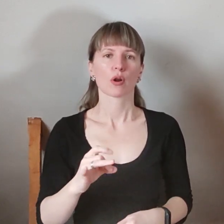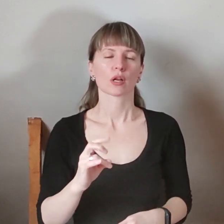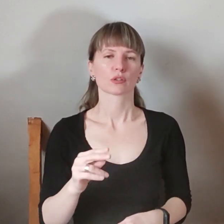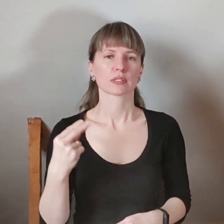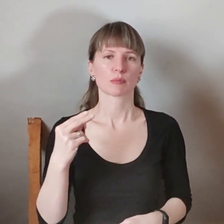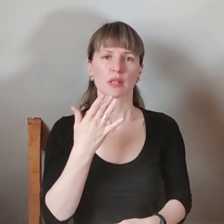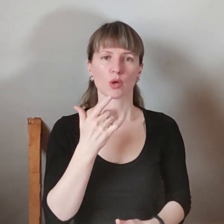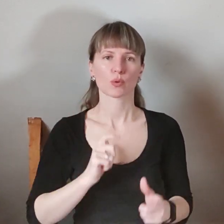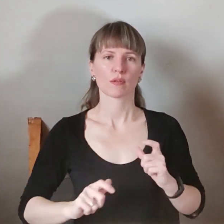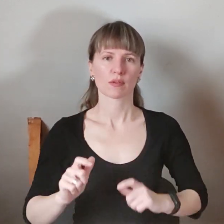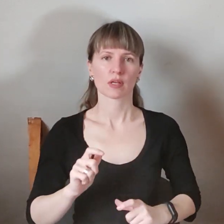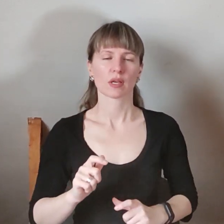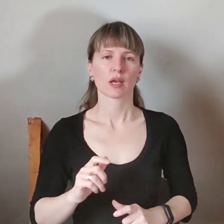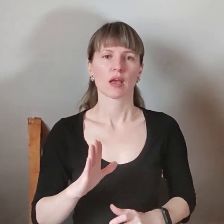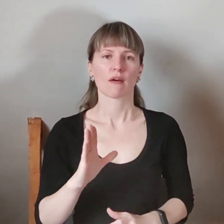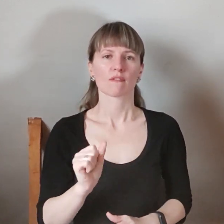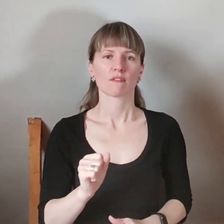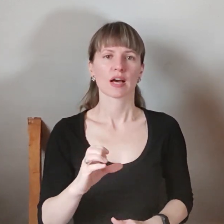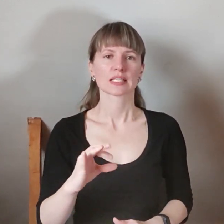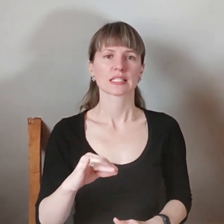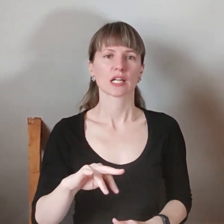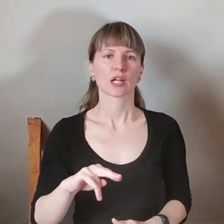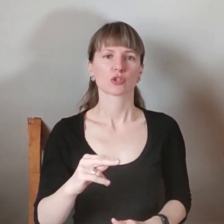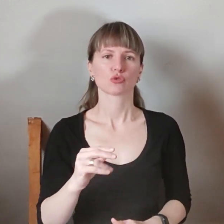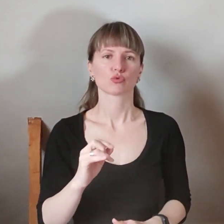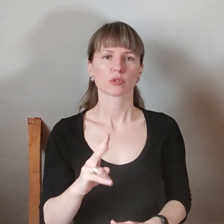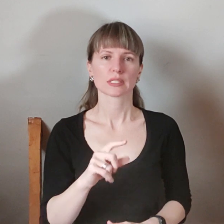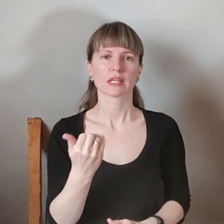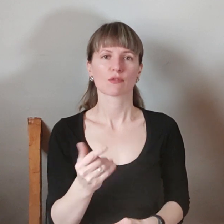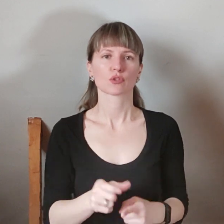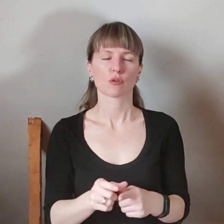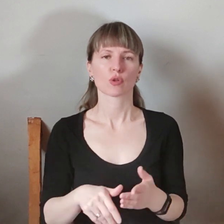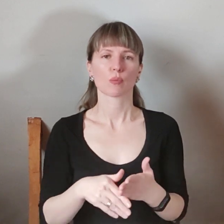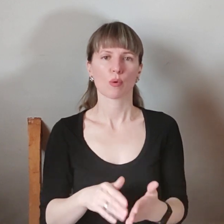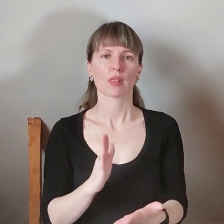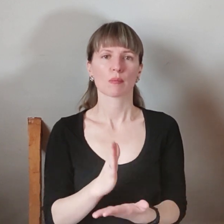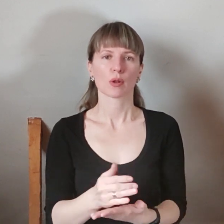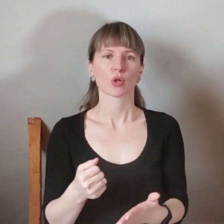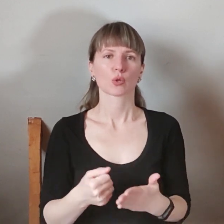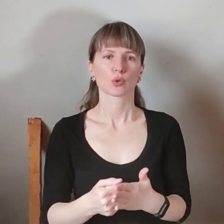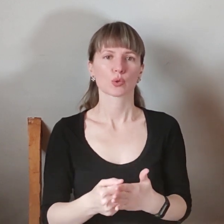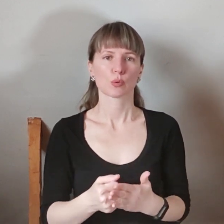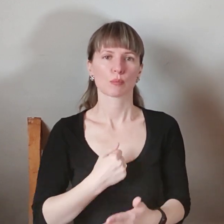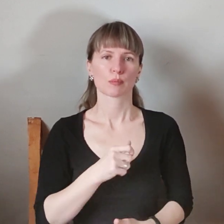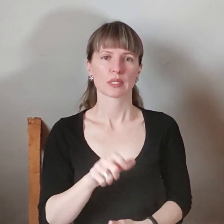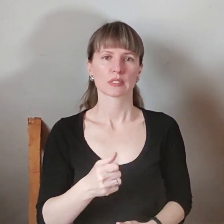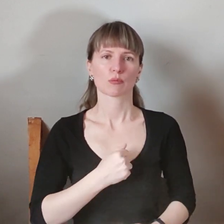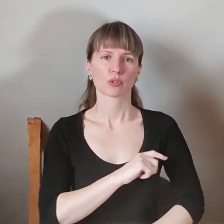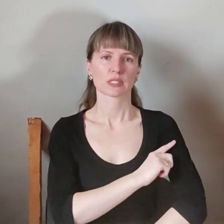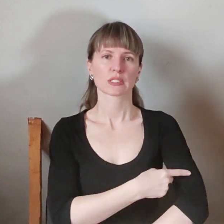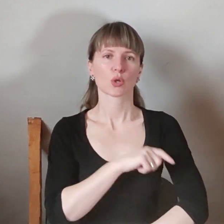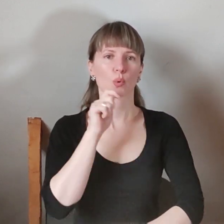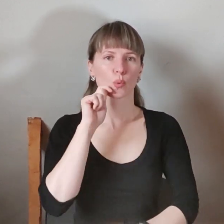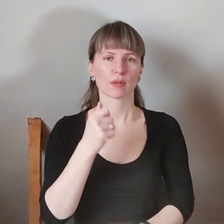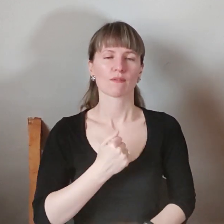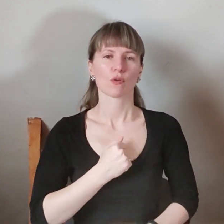університету Геннадій Васильчук. За його словами, допомогу направляють до бійців Збройних сил України і воїнів територіальної